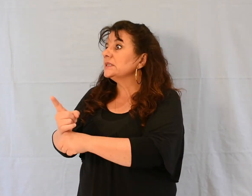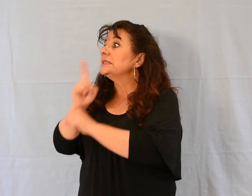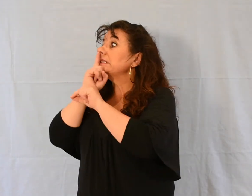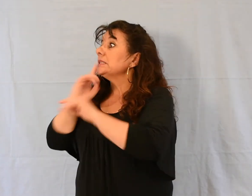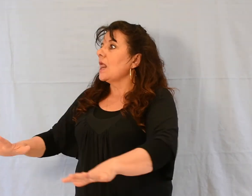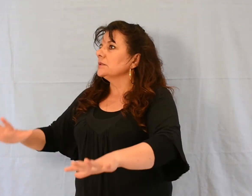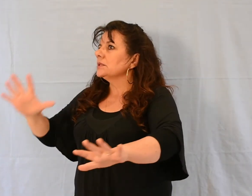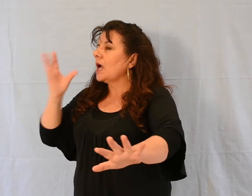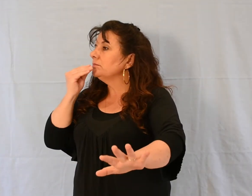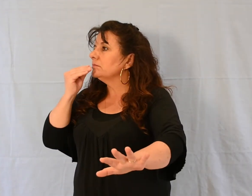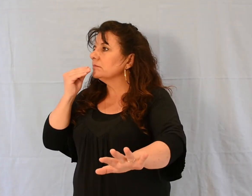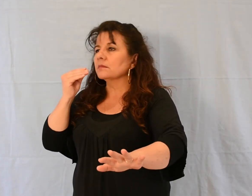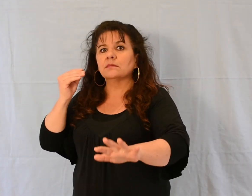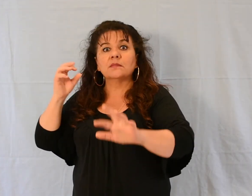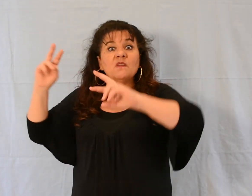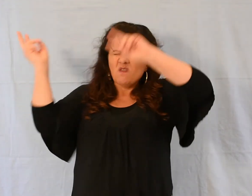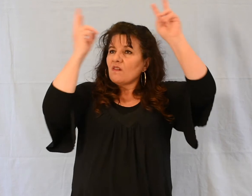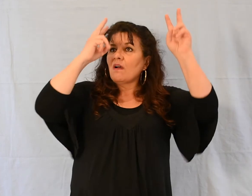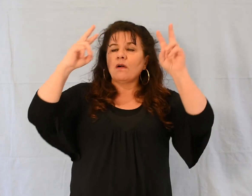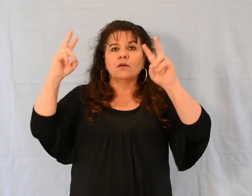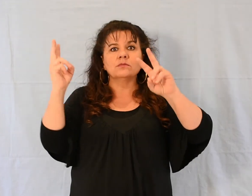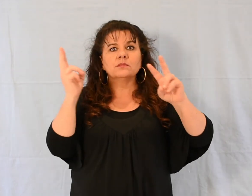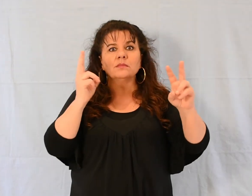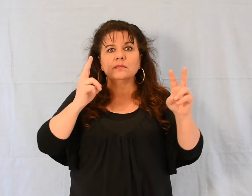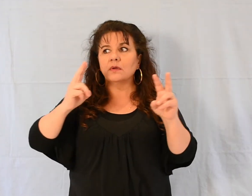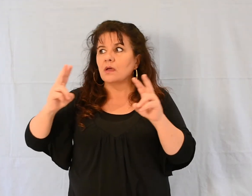Le vent tomba et il se fit un grand calme.